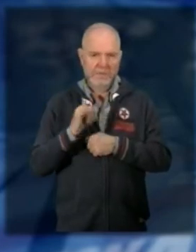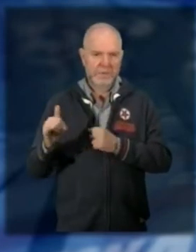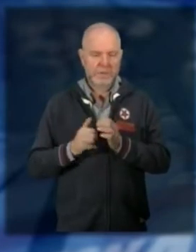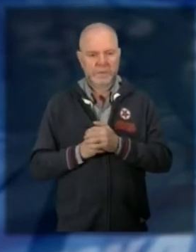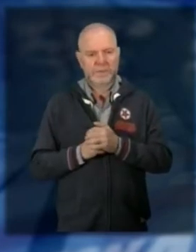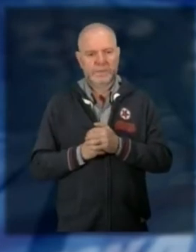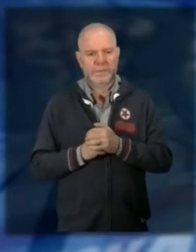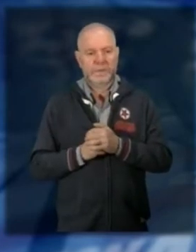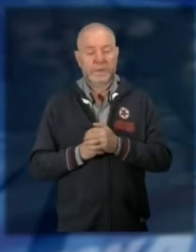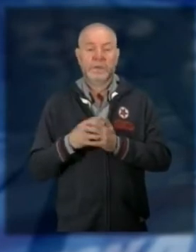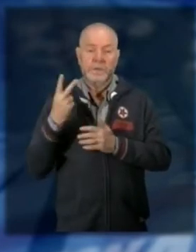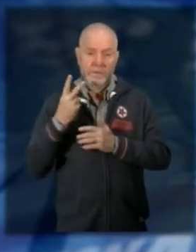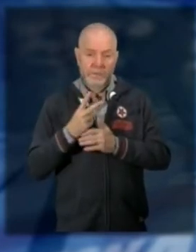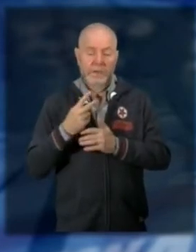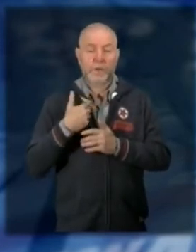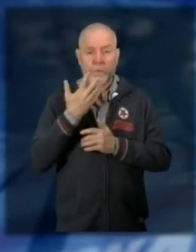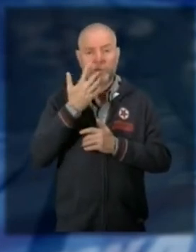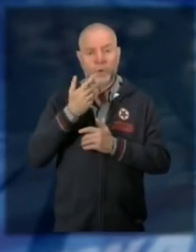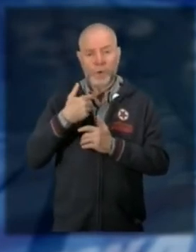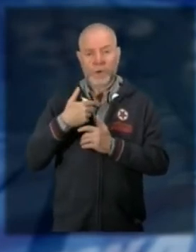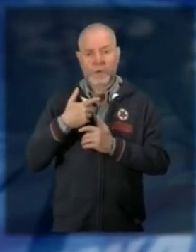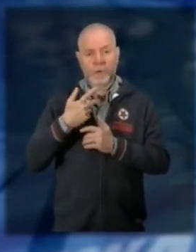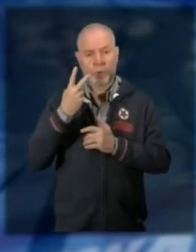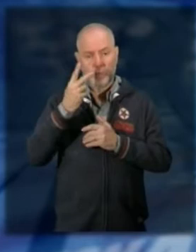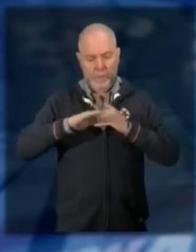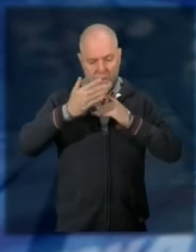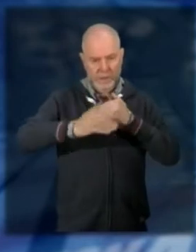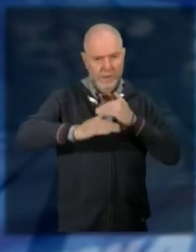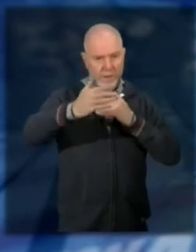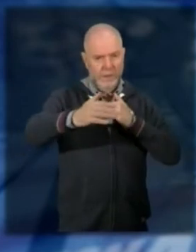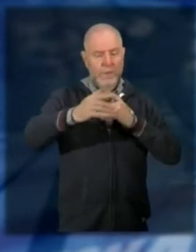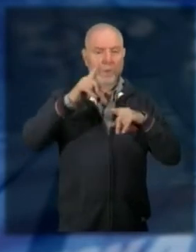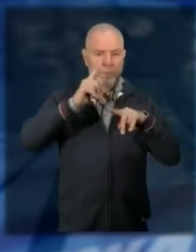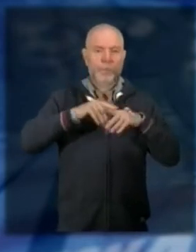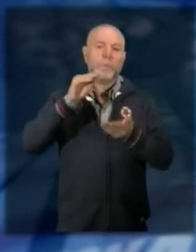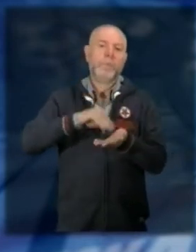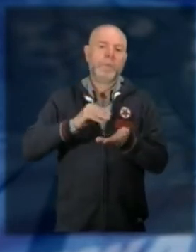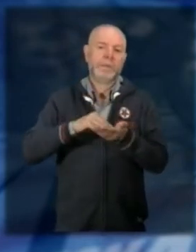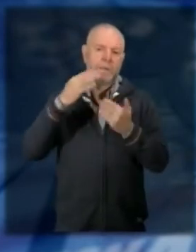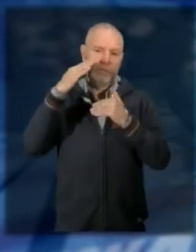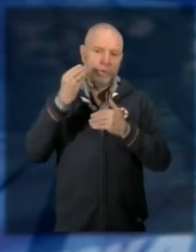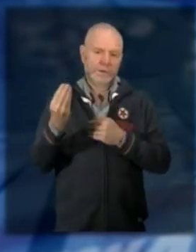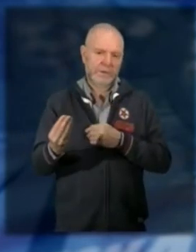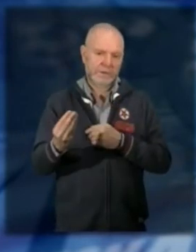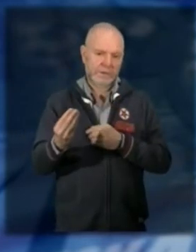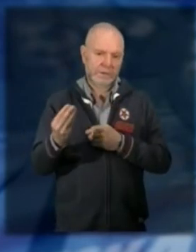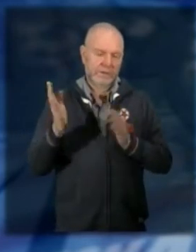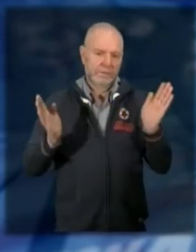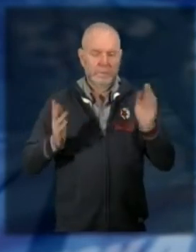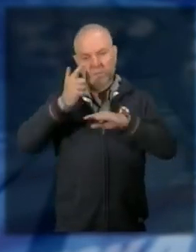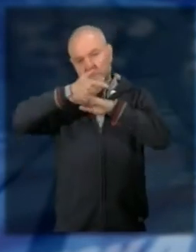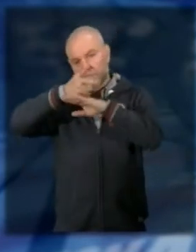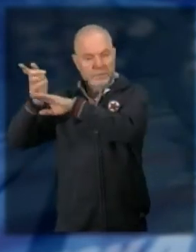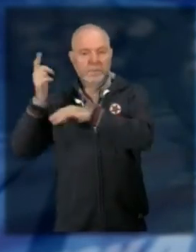ecco perché stiamo valutando sia di posizionare due dissuasori sia di intensificare la presenza di agenti di polizia locale con il telelaser